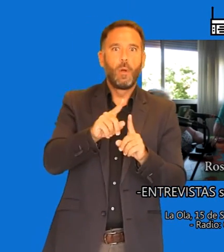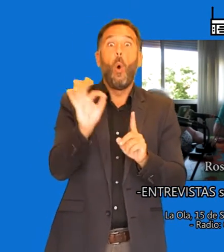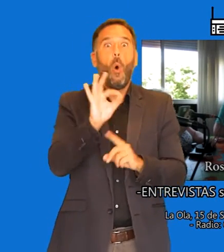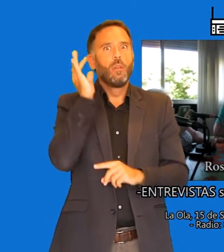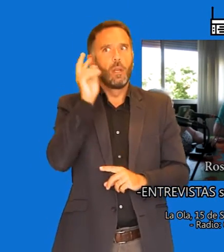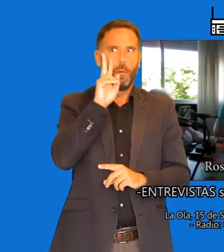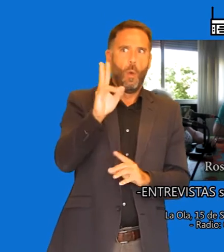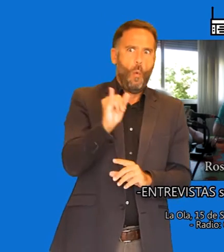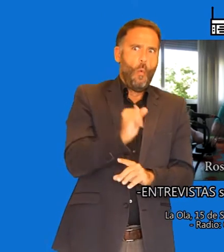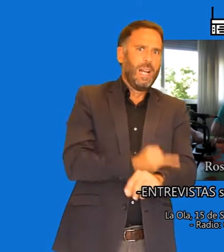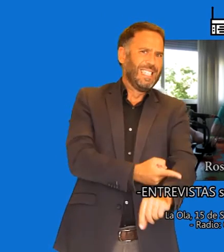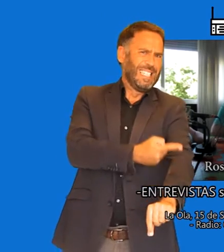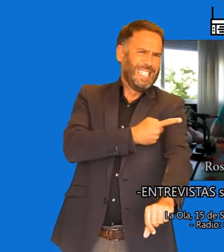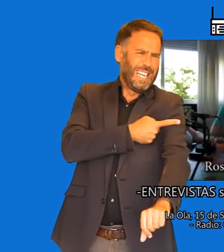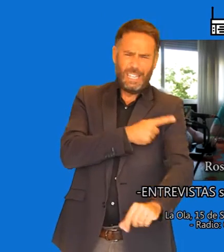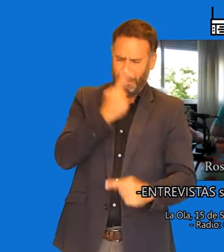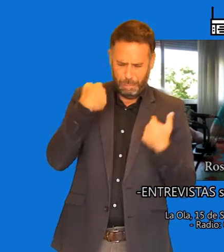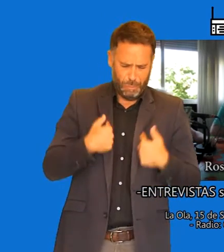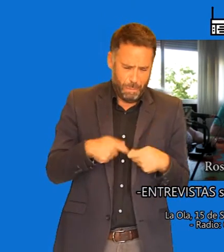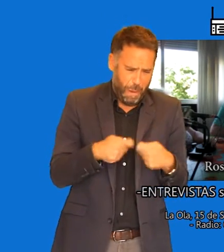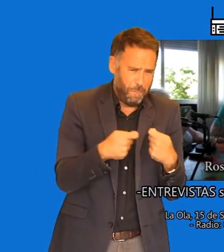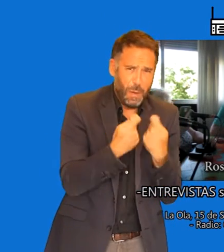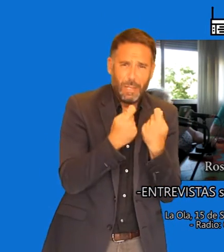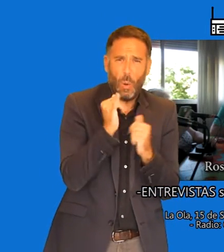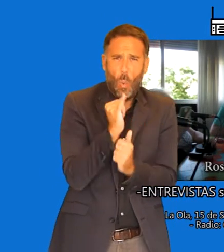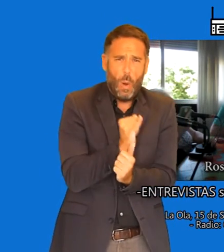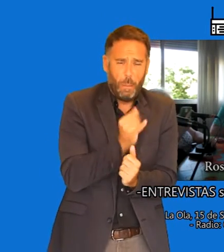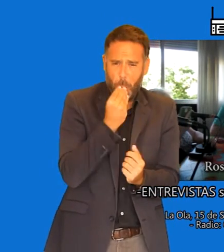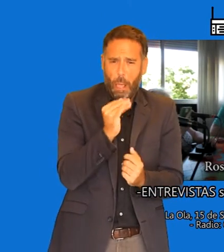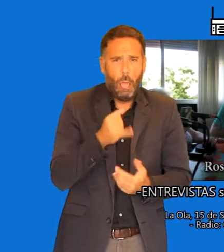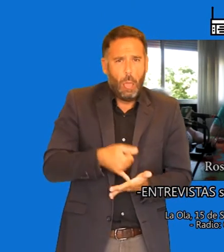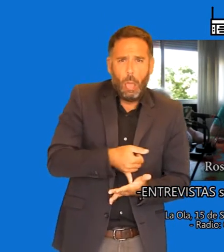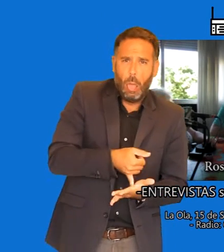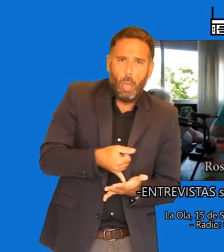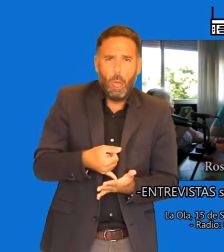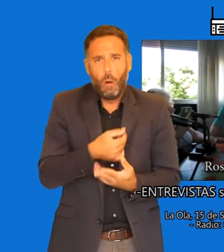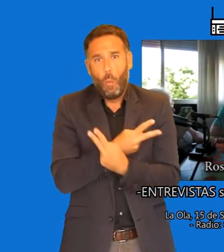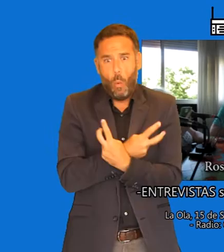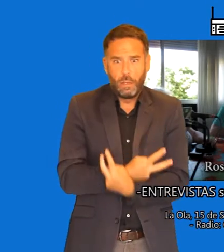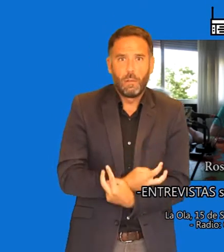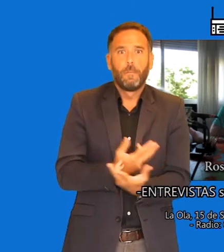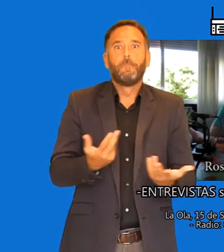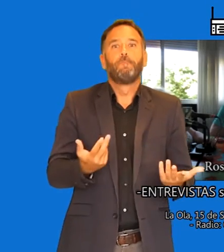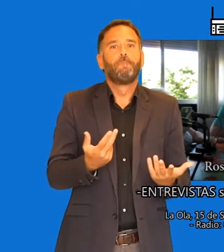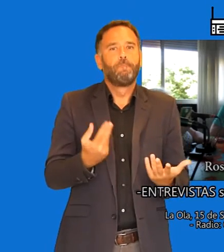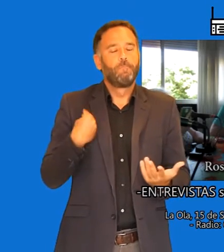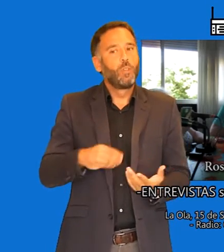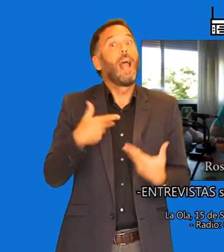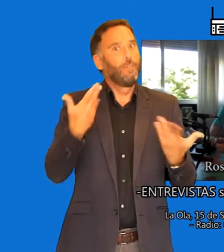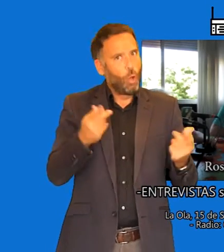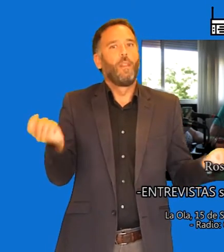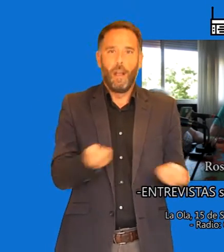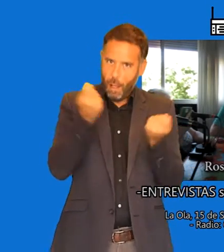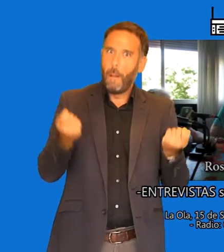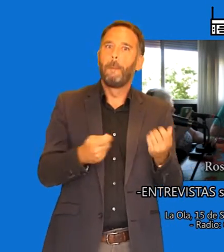deteriorada o desnutrida, mejor dicho, en un desfile. Sí, la verdad es que sí. Sí, y